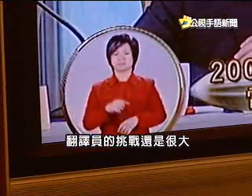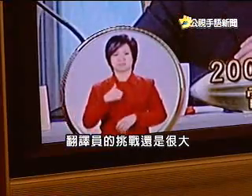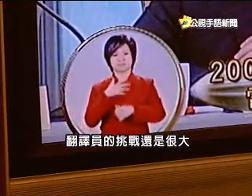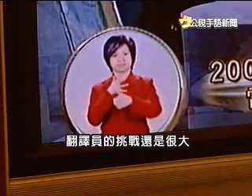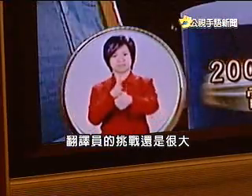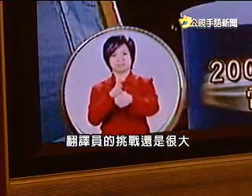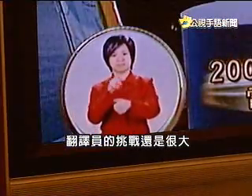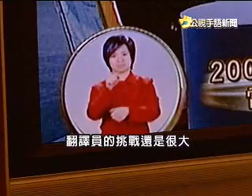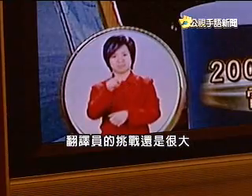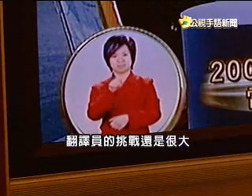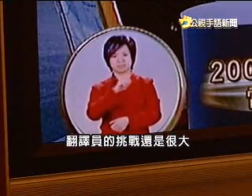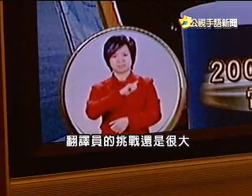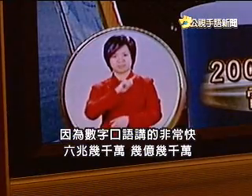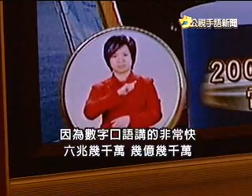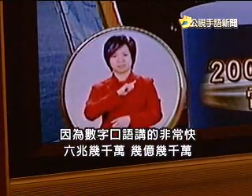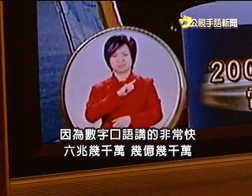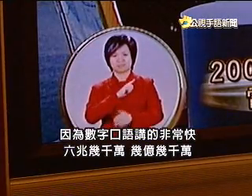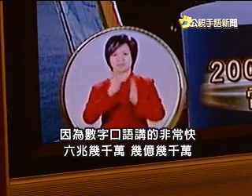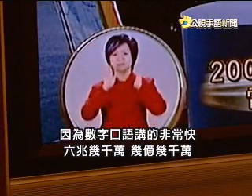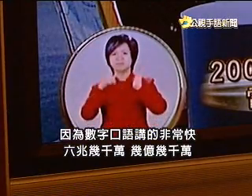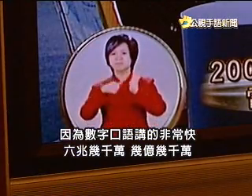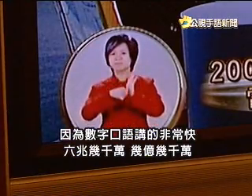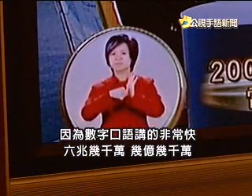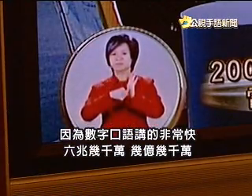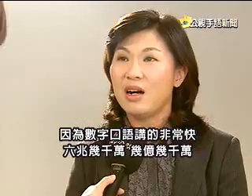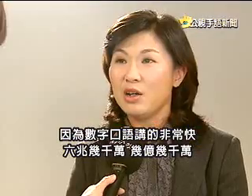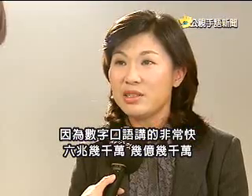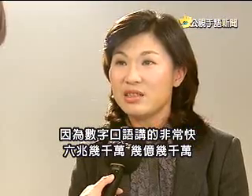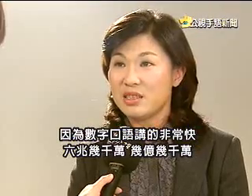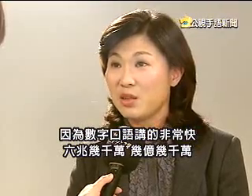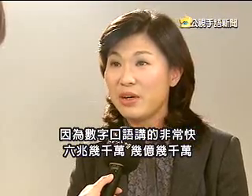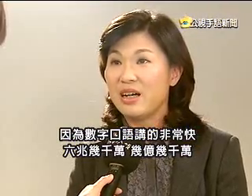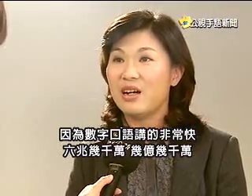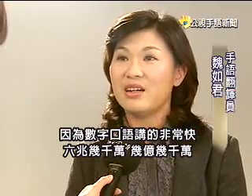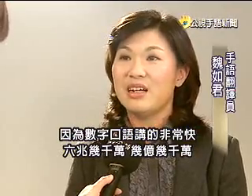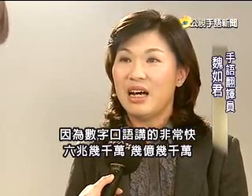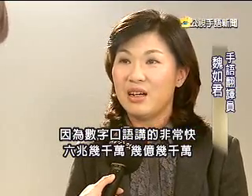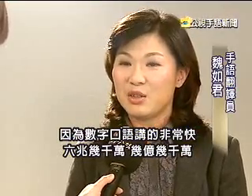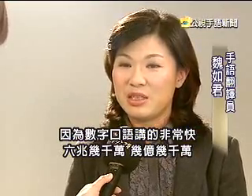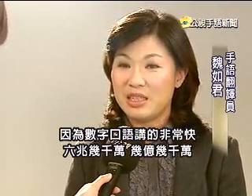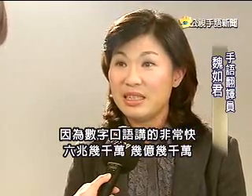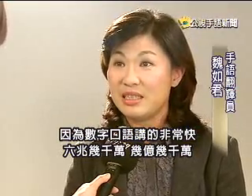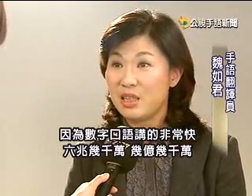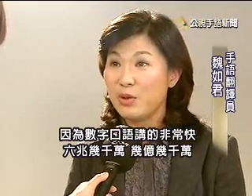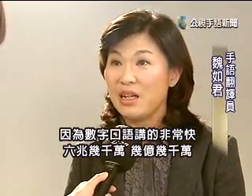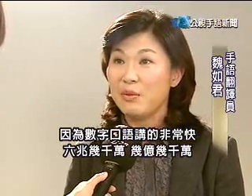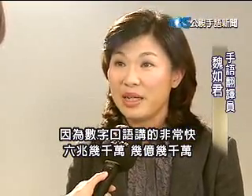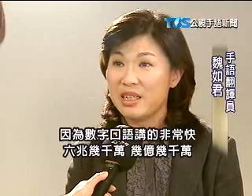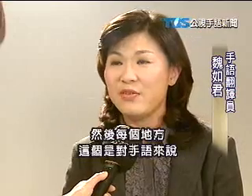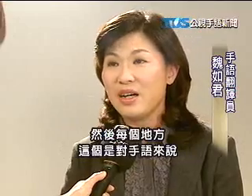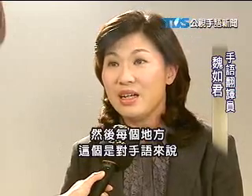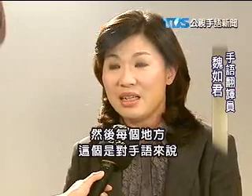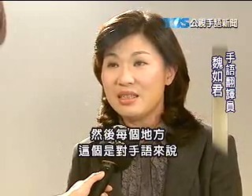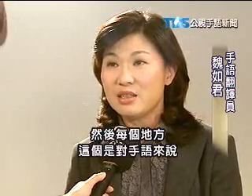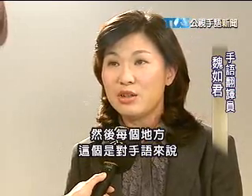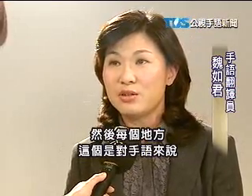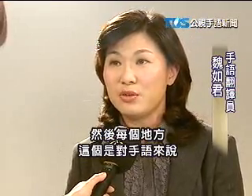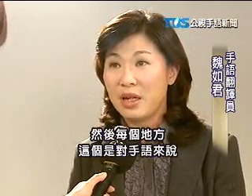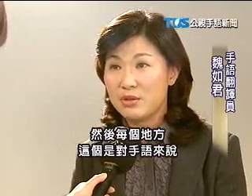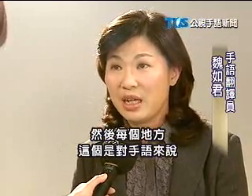战还是很大因为数字口语讲得非常快六兆几千万然后几亿几千万然后每个地方那这个对手语来说